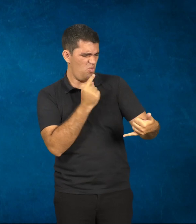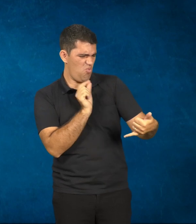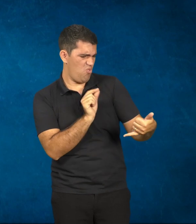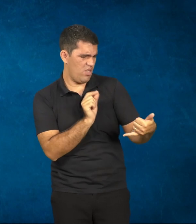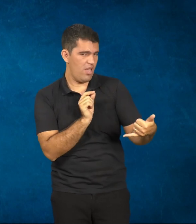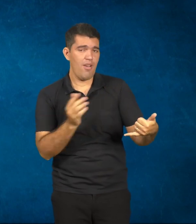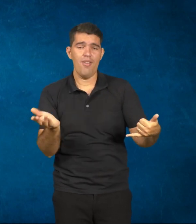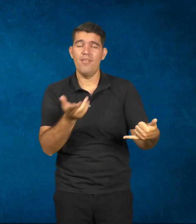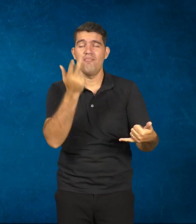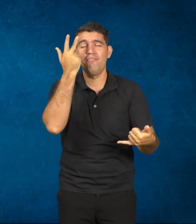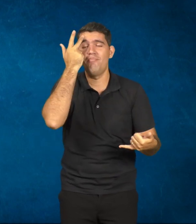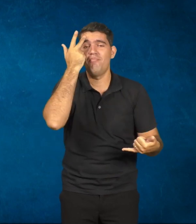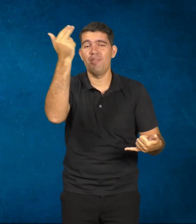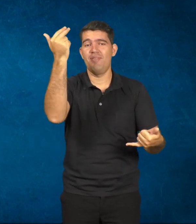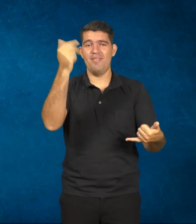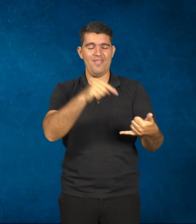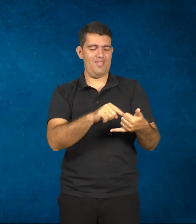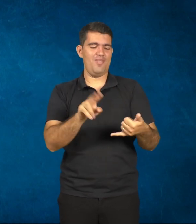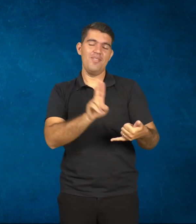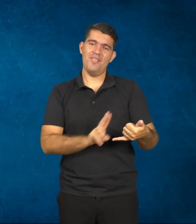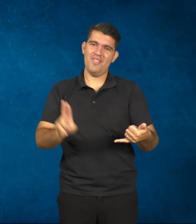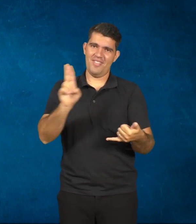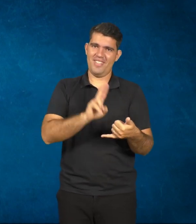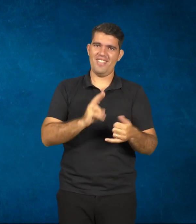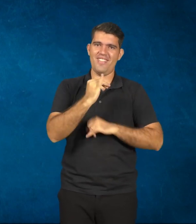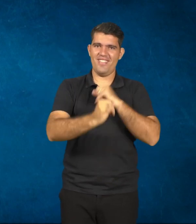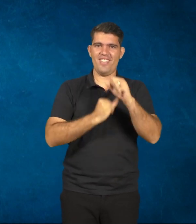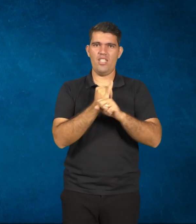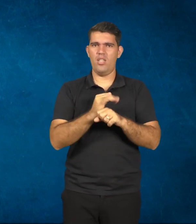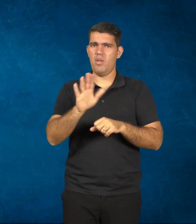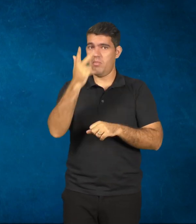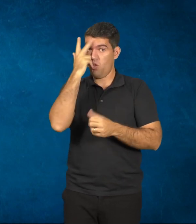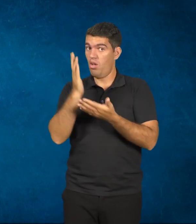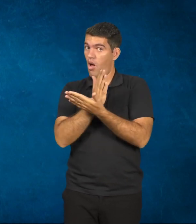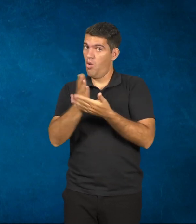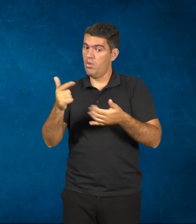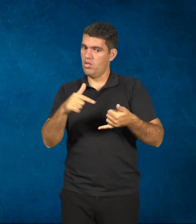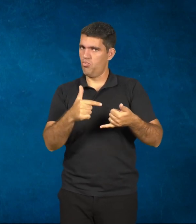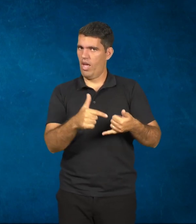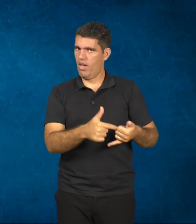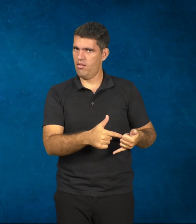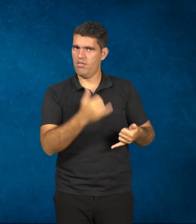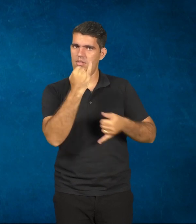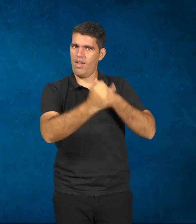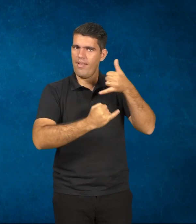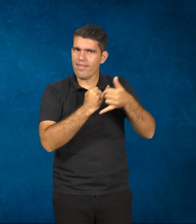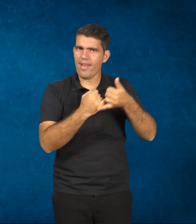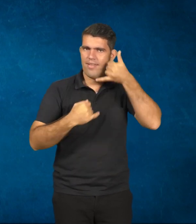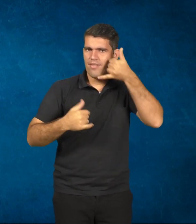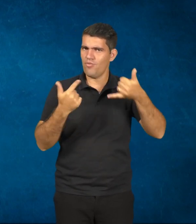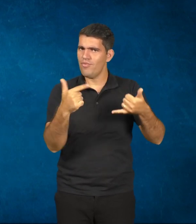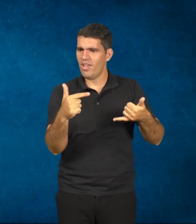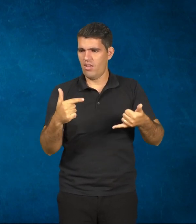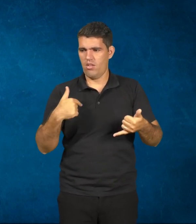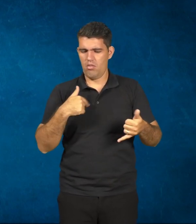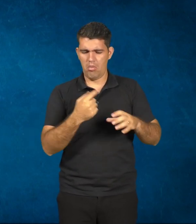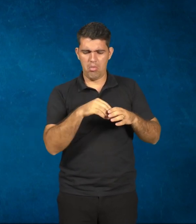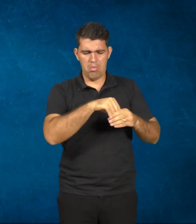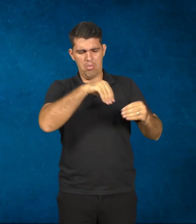coisa muito natural. Agora, quem não tem esse acesso não se sente excluído? Se sente excluído, não há